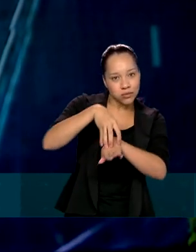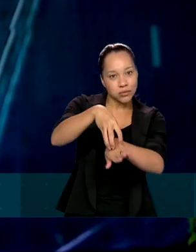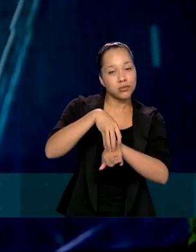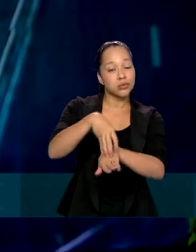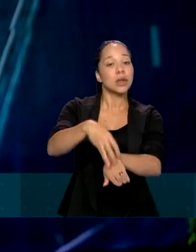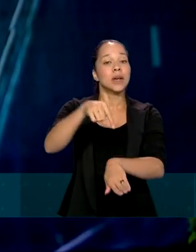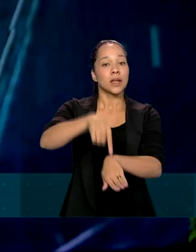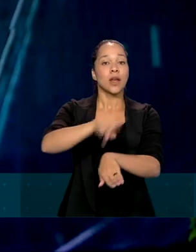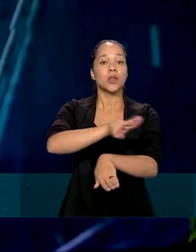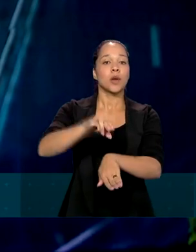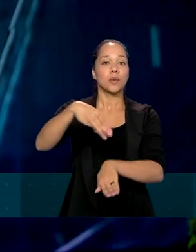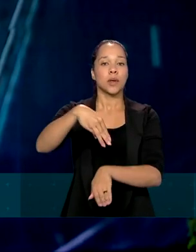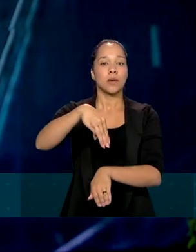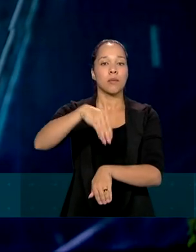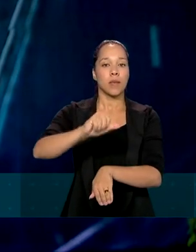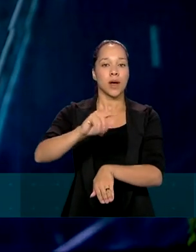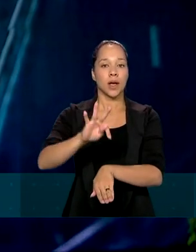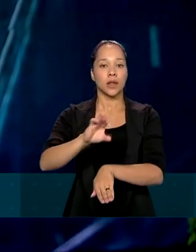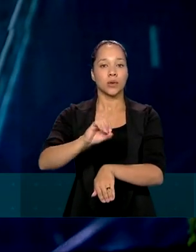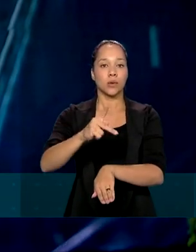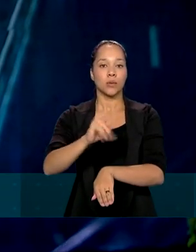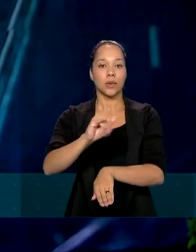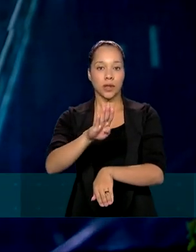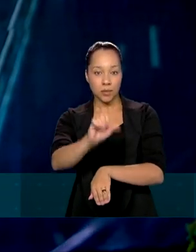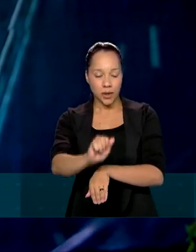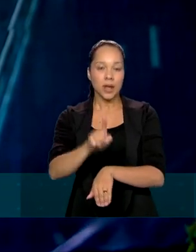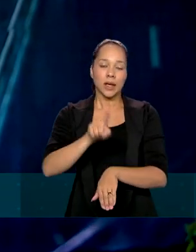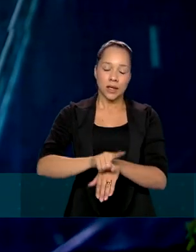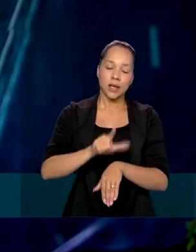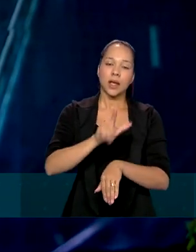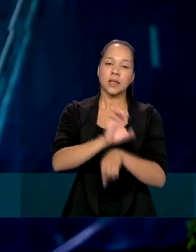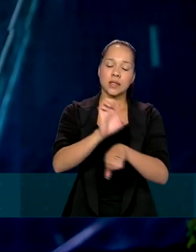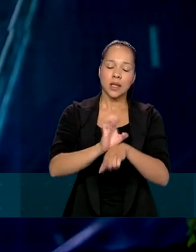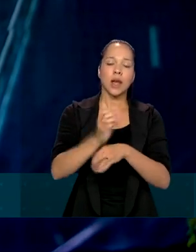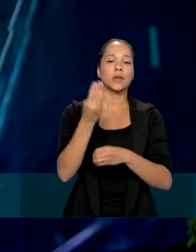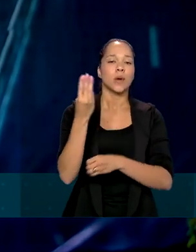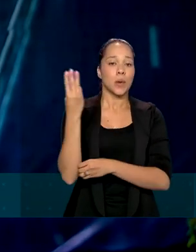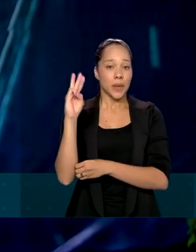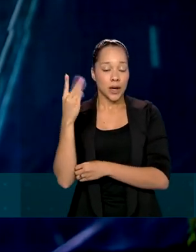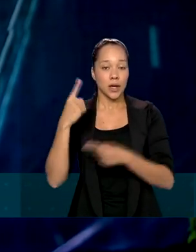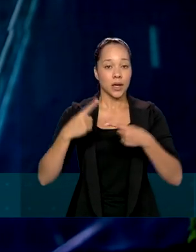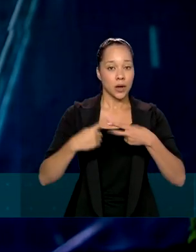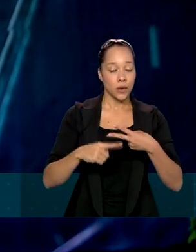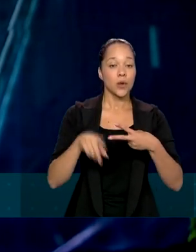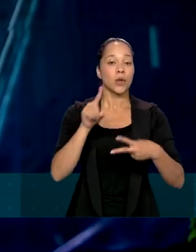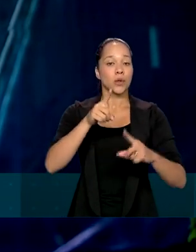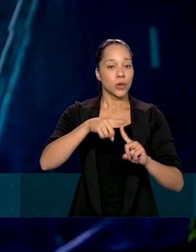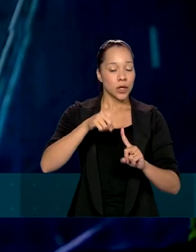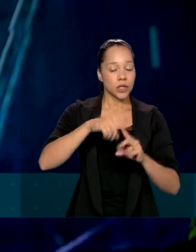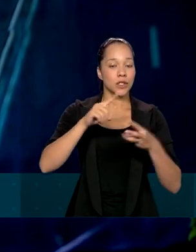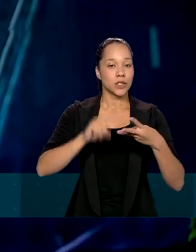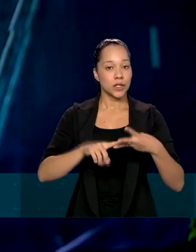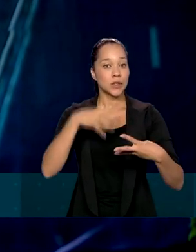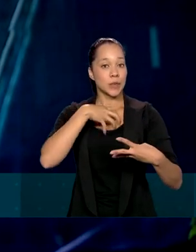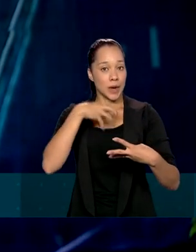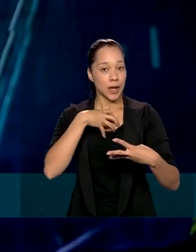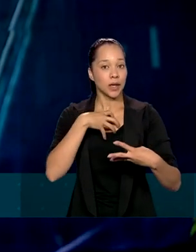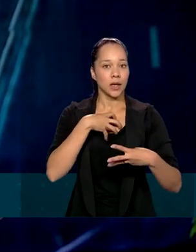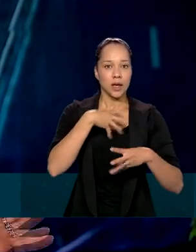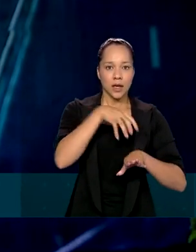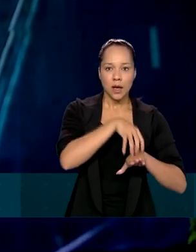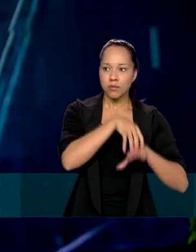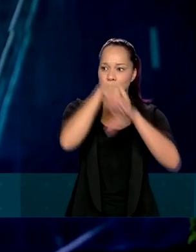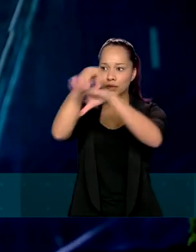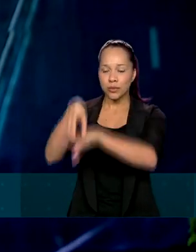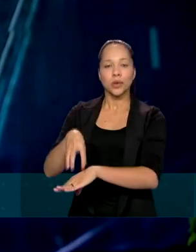conhecida como Mato Piba, que abrange os estados do Maranhão, Tocantins, Piauí e Bahia, facilitando o envio da produção até o porto